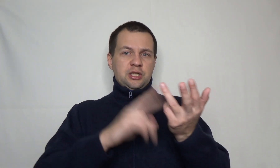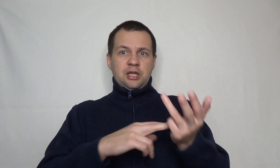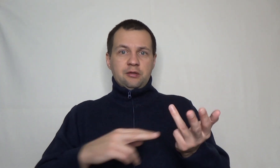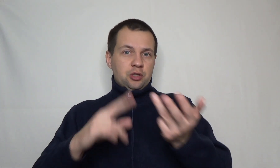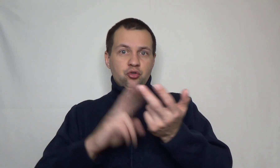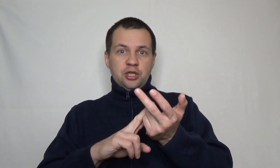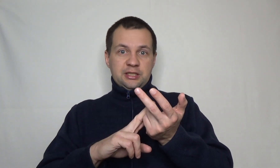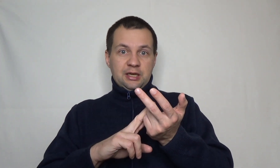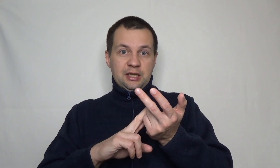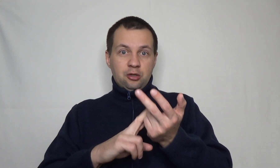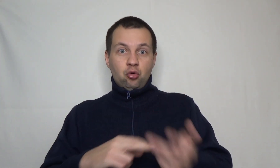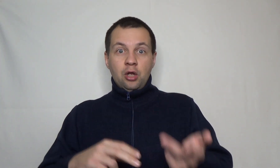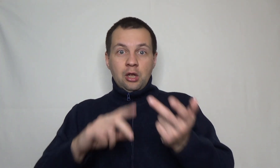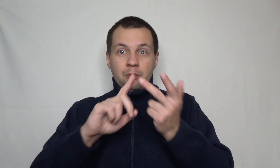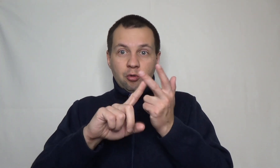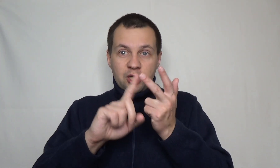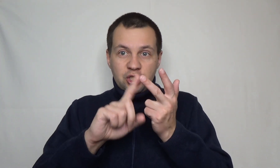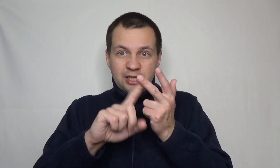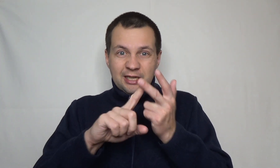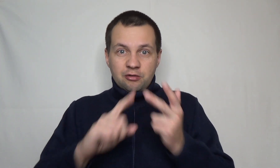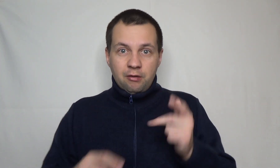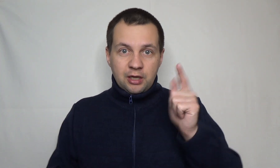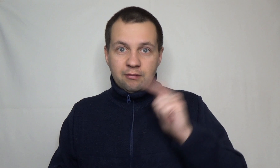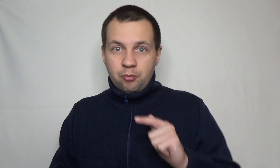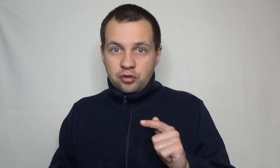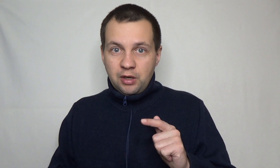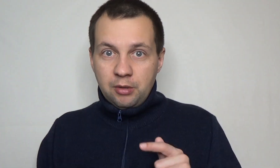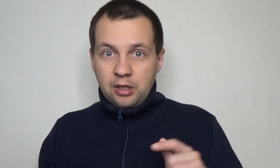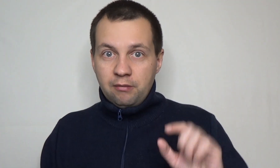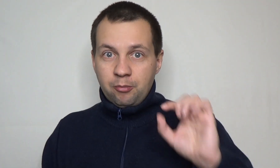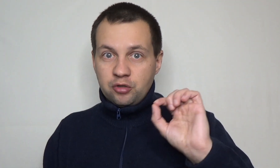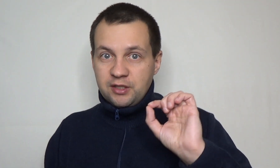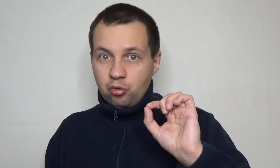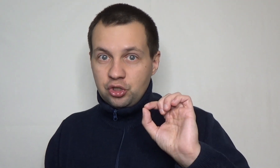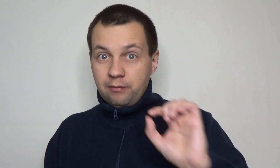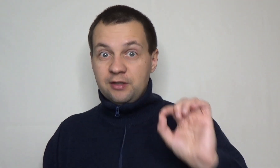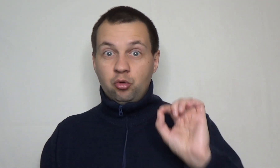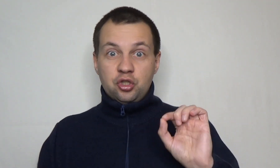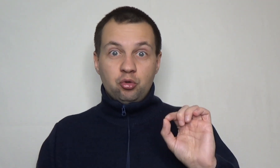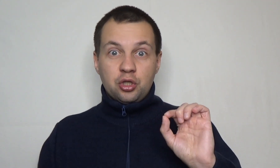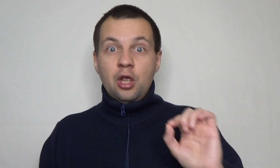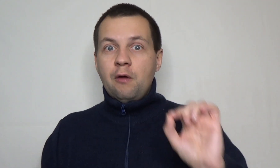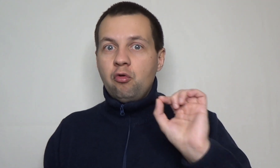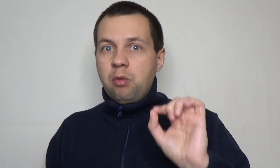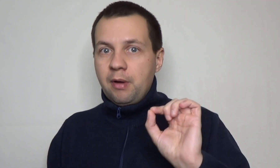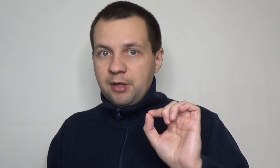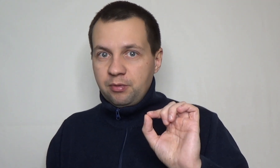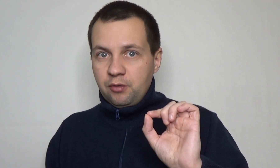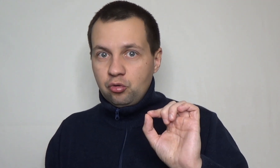откладывать и научились сохранять, то приумножение третьего навыка это вопрос времени и вопрос возможности. А возможность может в любой момент подвернуться.